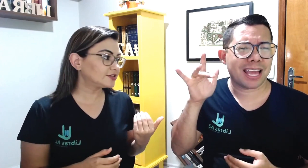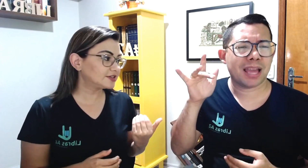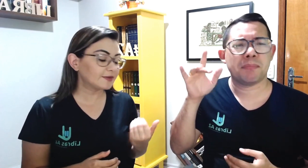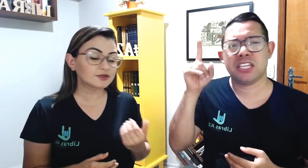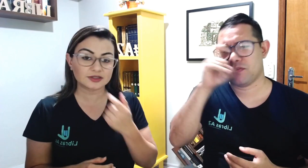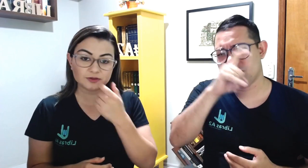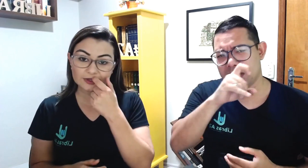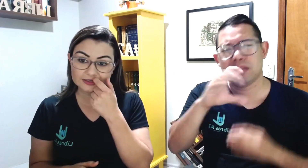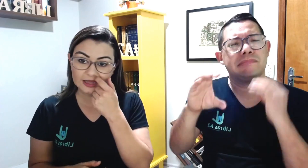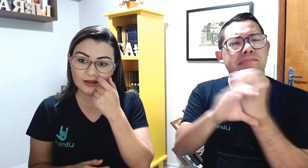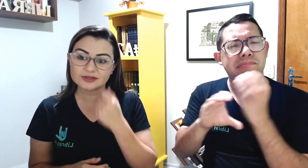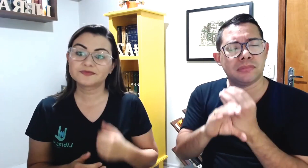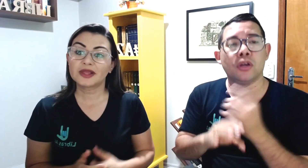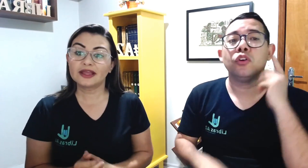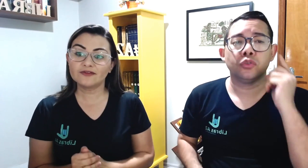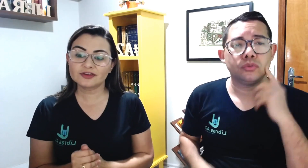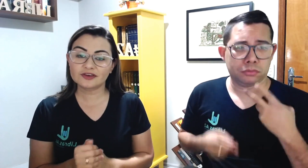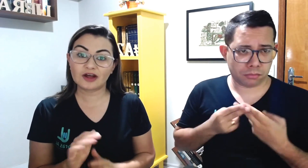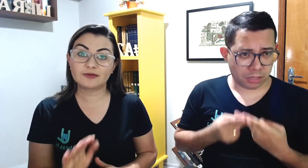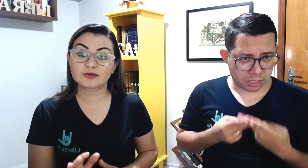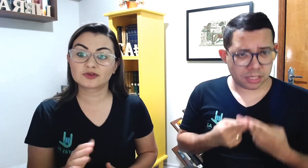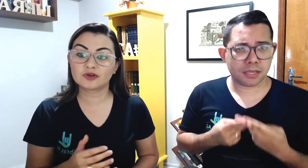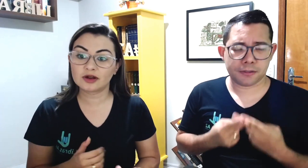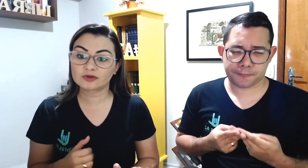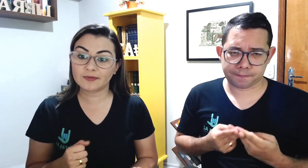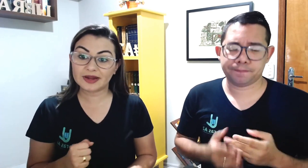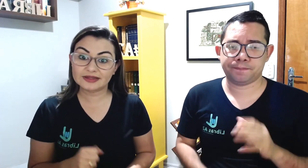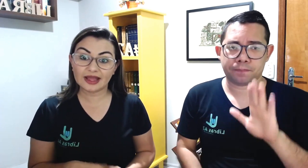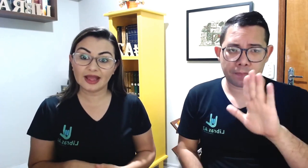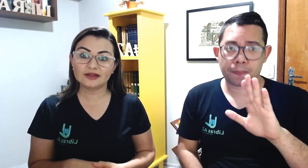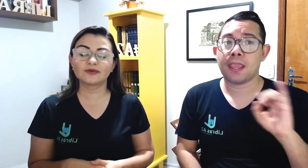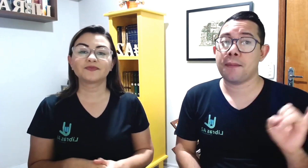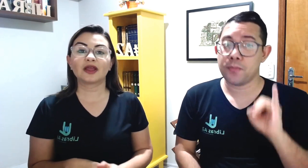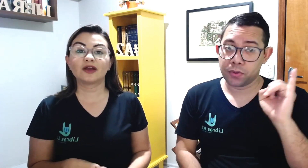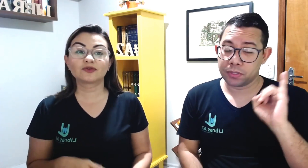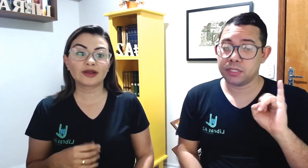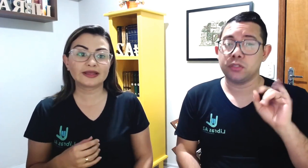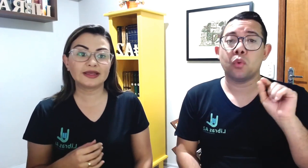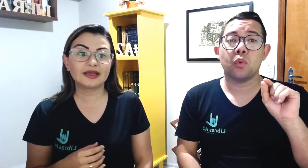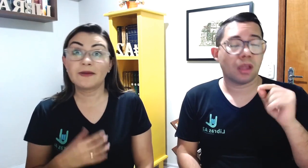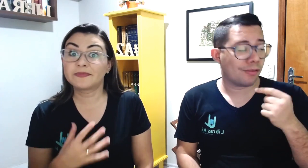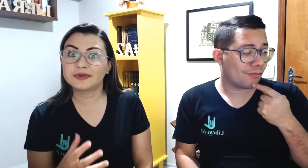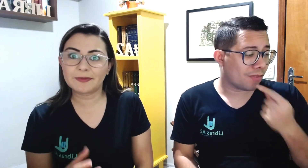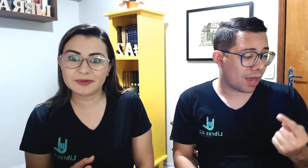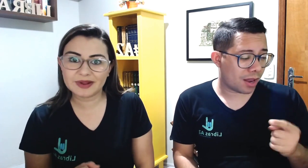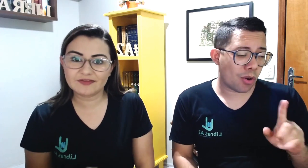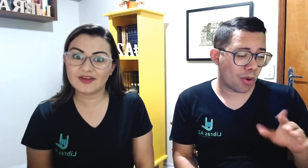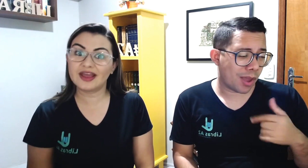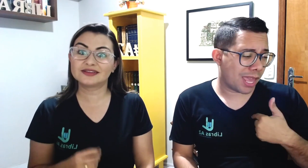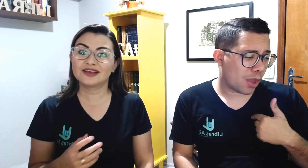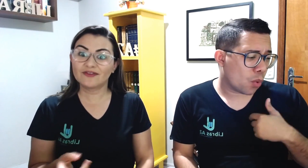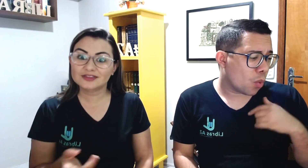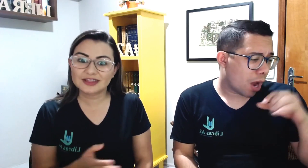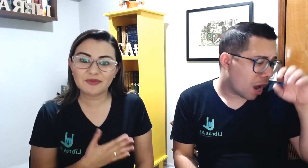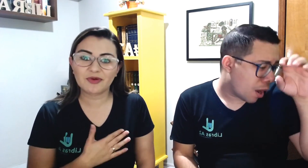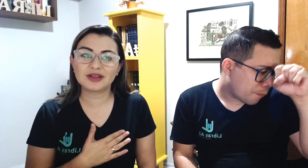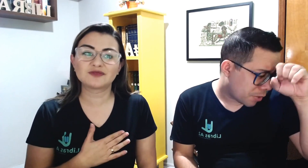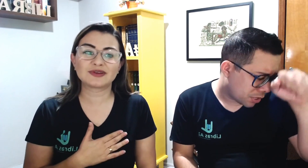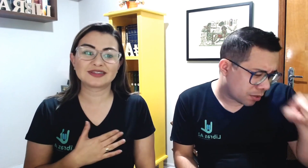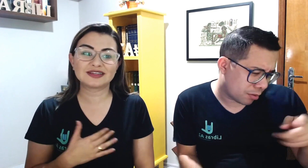dissemos nas outras aulas, que você fale pro surdo, olha, eu tô aprendendo, eu tô aqui na primeira vez, você tem um pouquinho de paciência